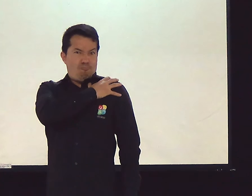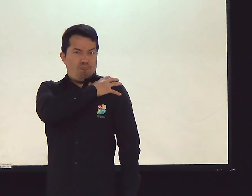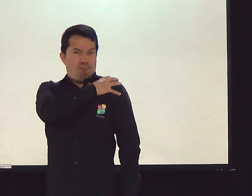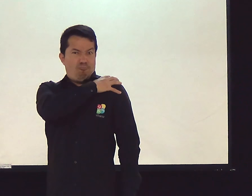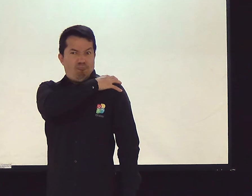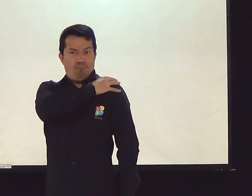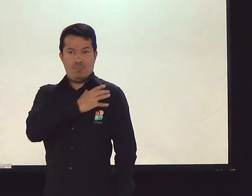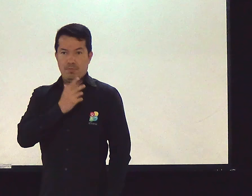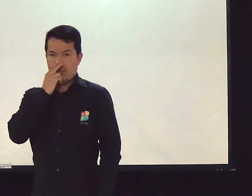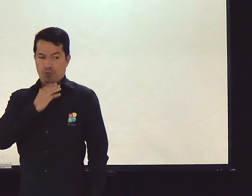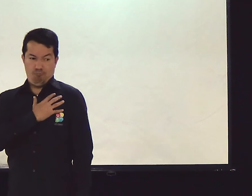Né?